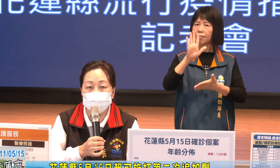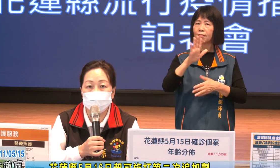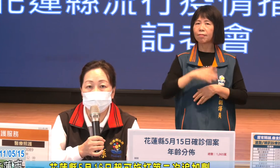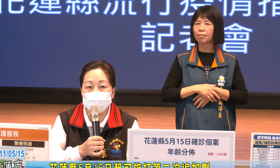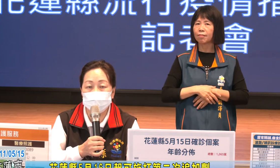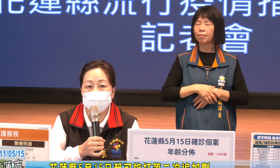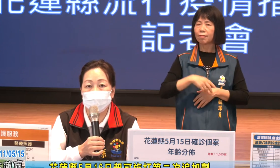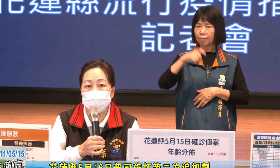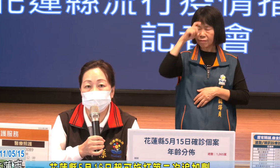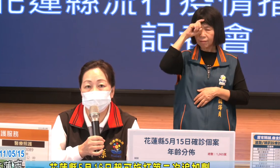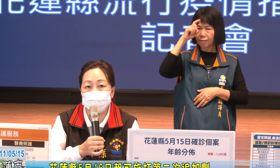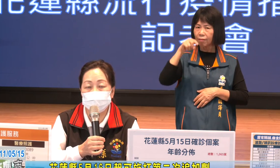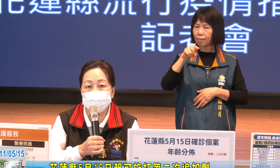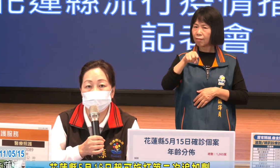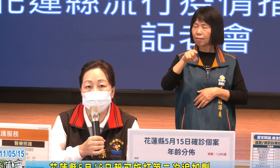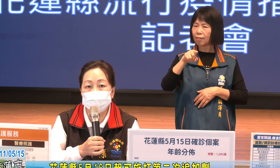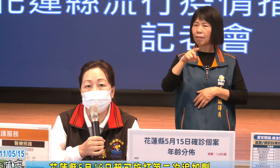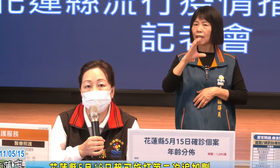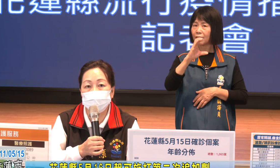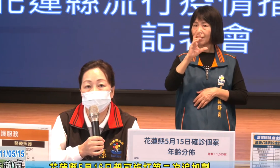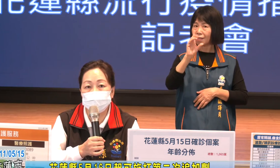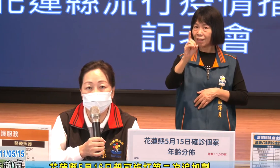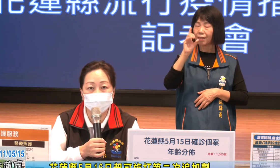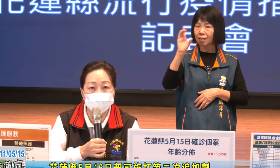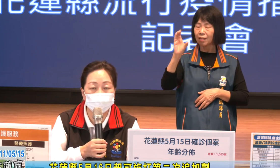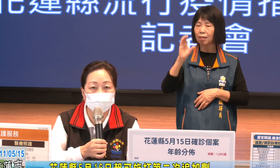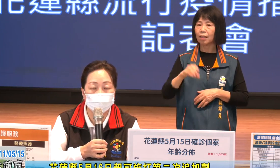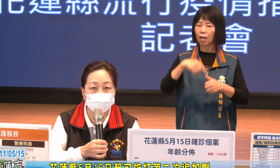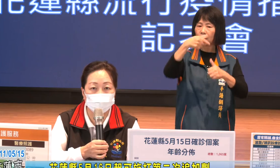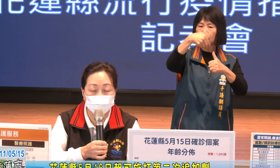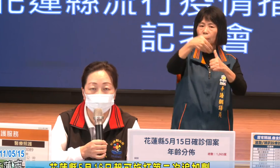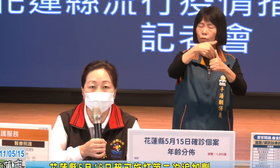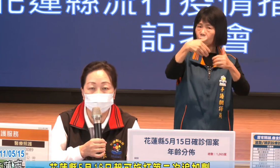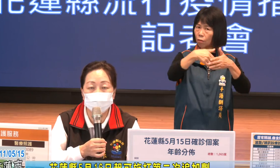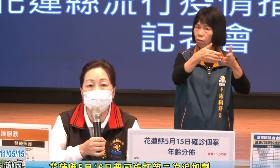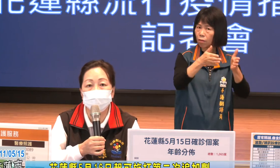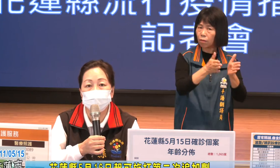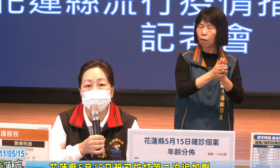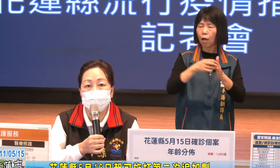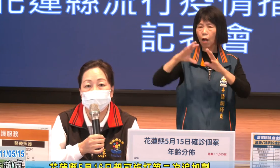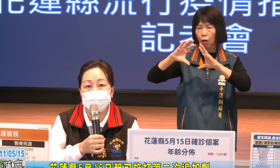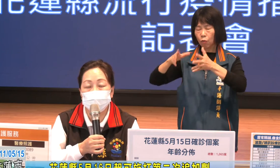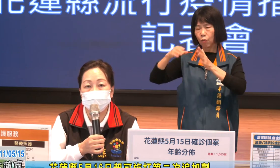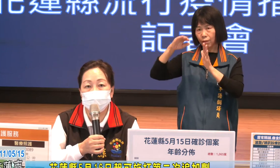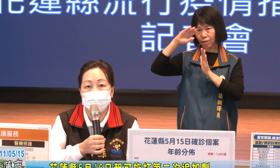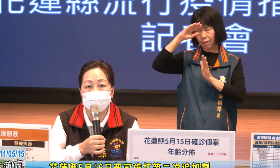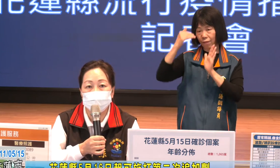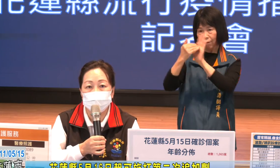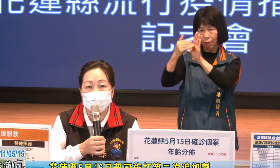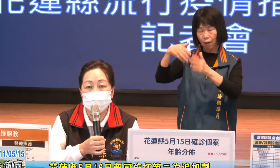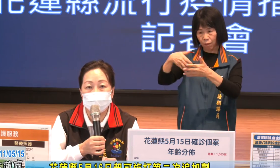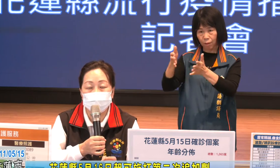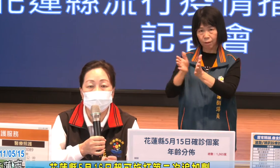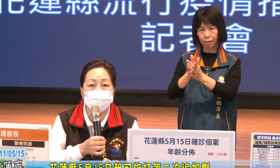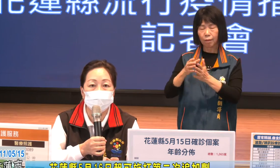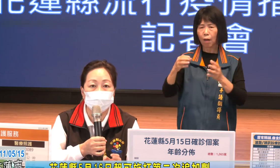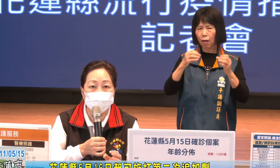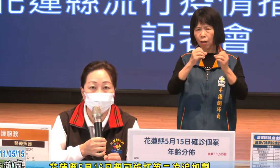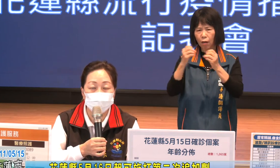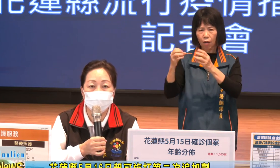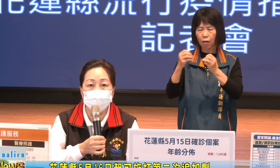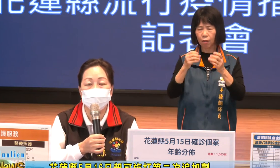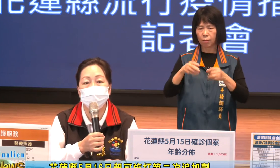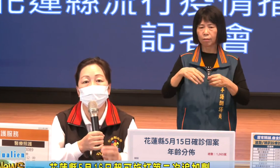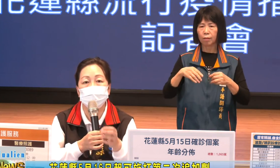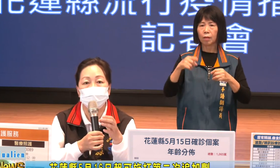請CDC這個協調我們的教育部還有國防部讓我們的在地的